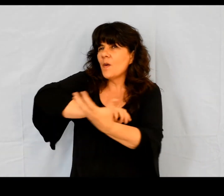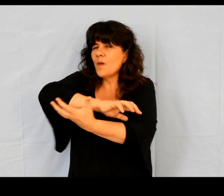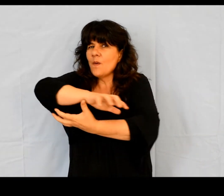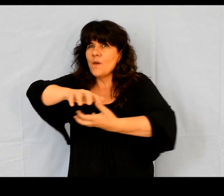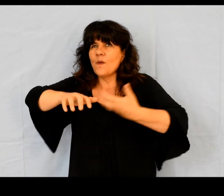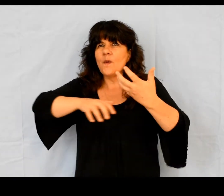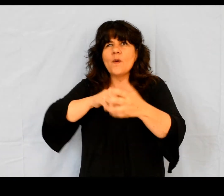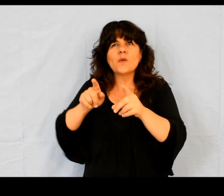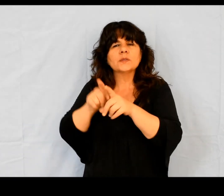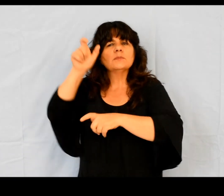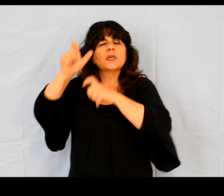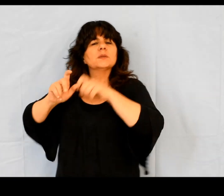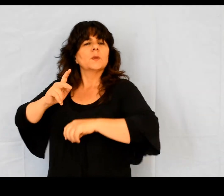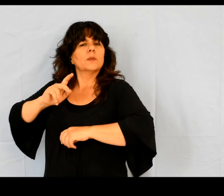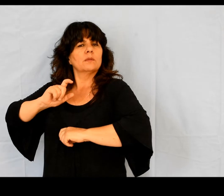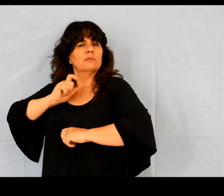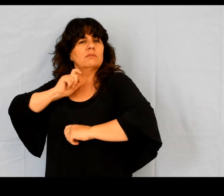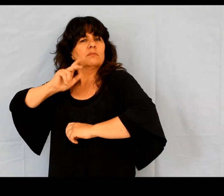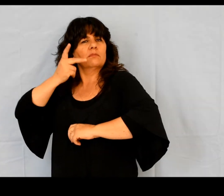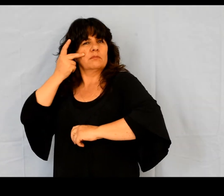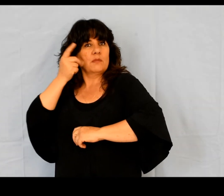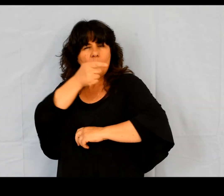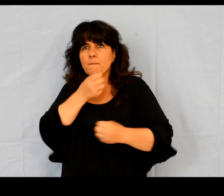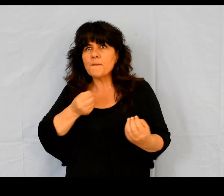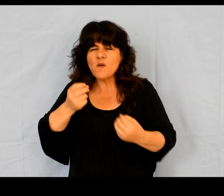Et les expulsèrent de leur territoire.